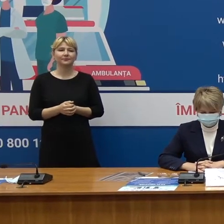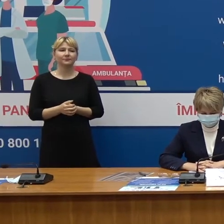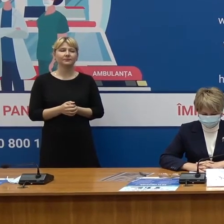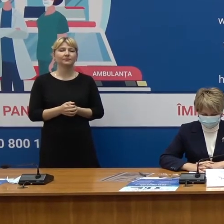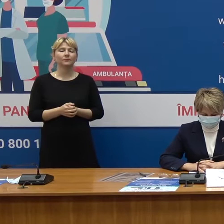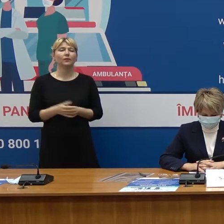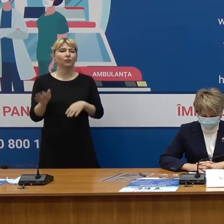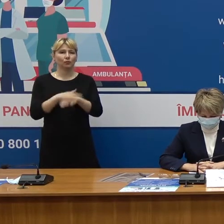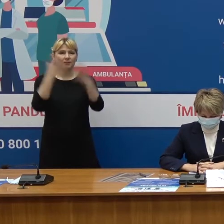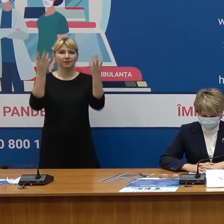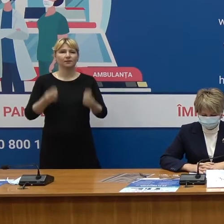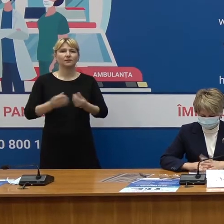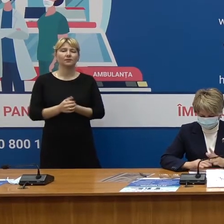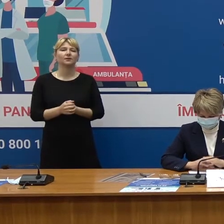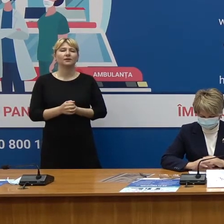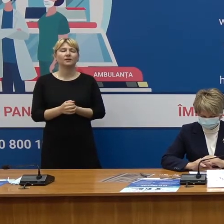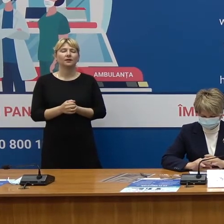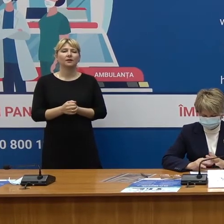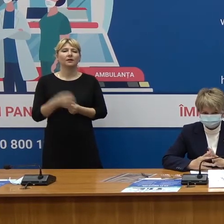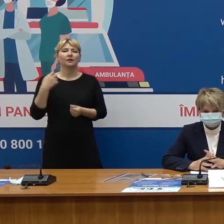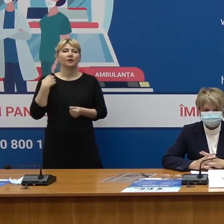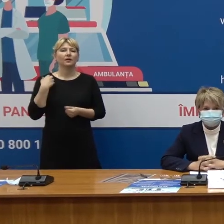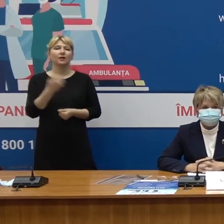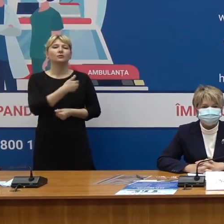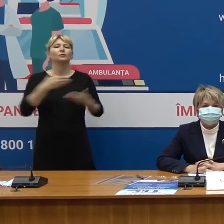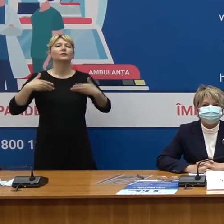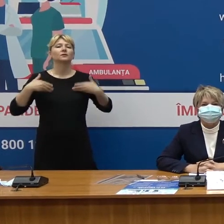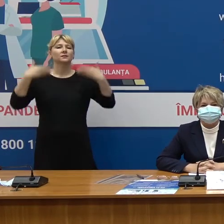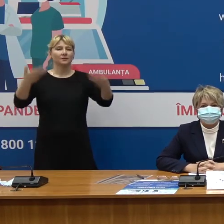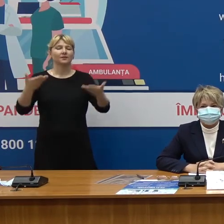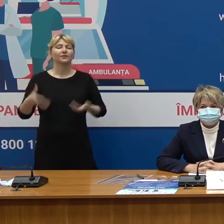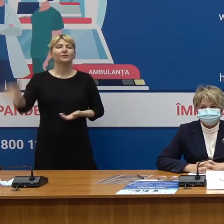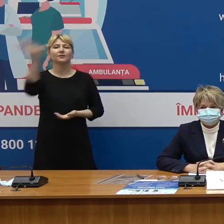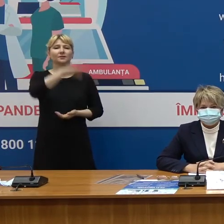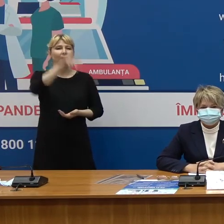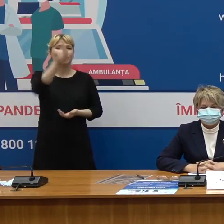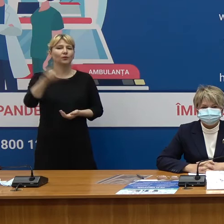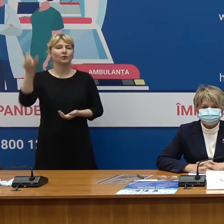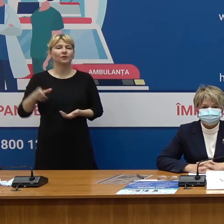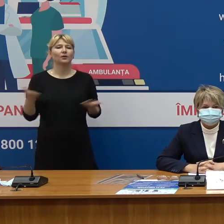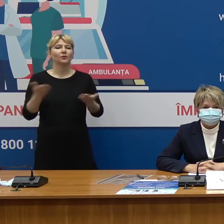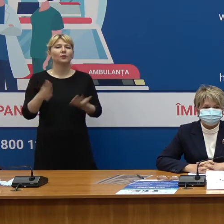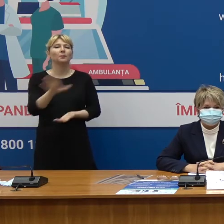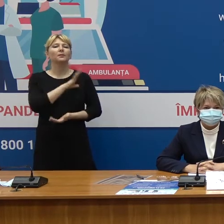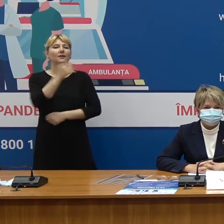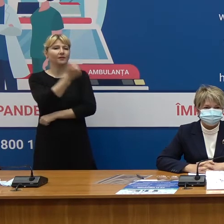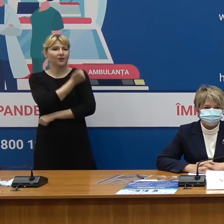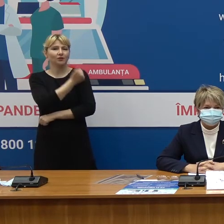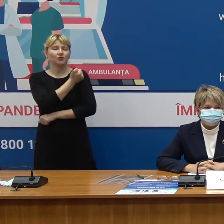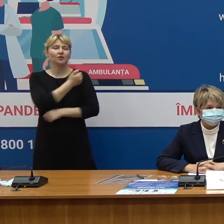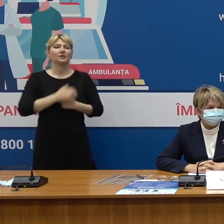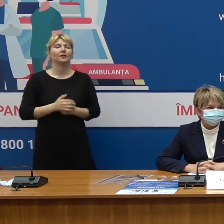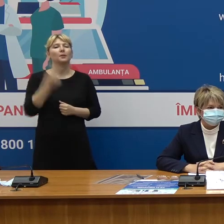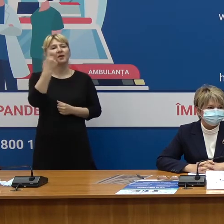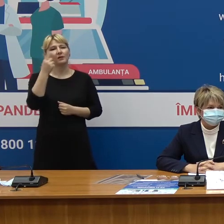Bună ziua! Vin să felicit toate persoanele care au fost vaccinate cu o